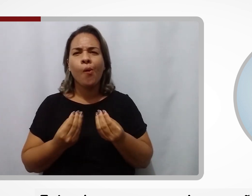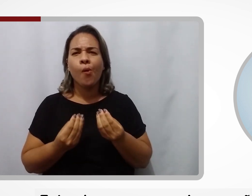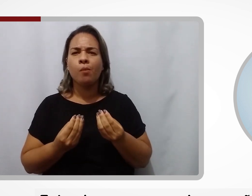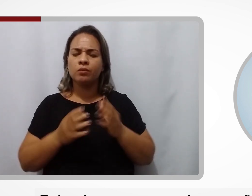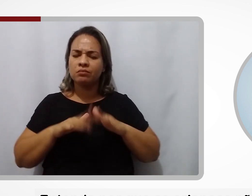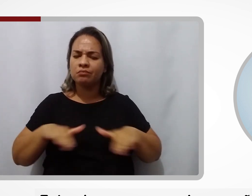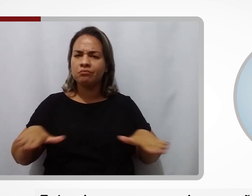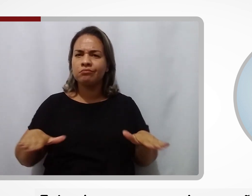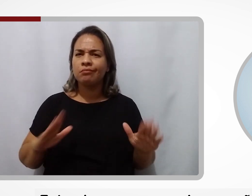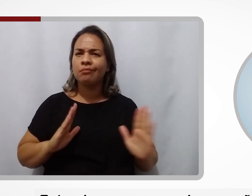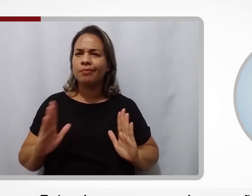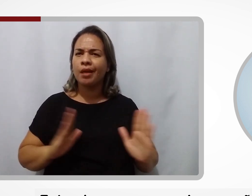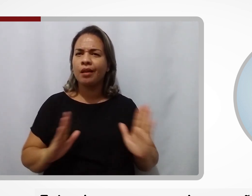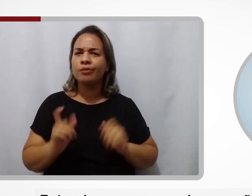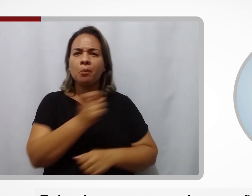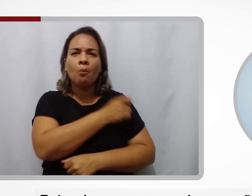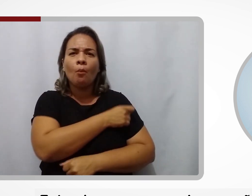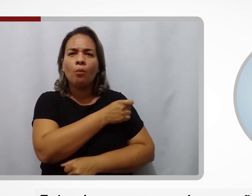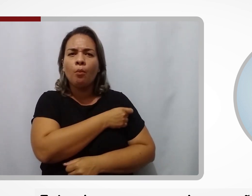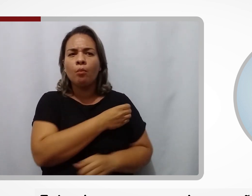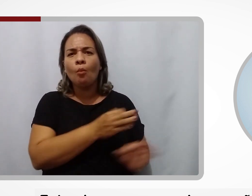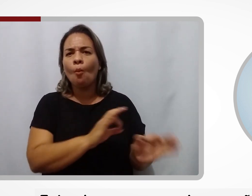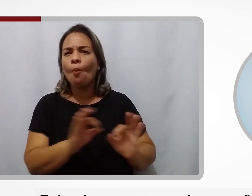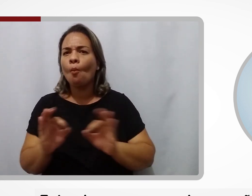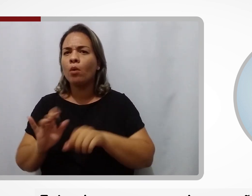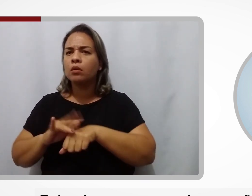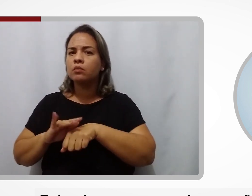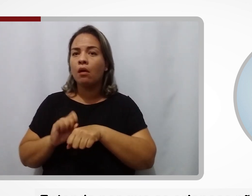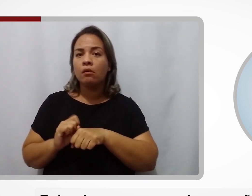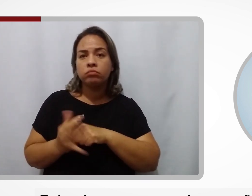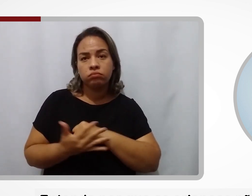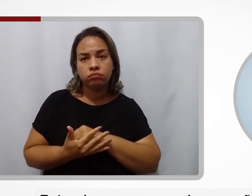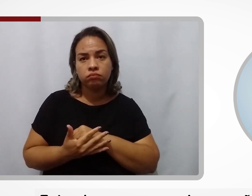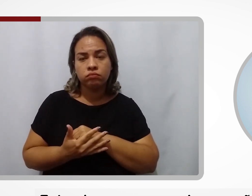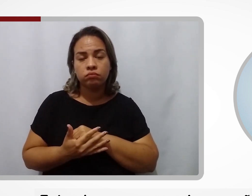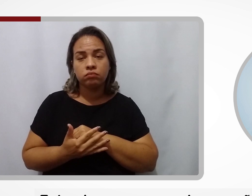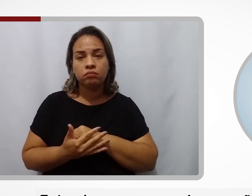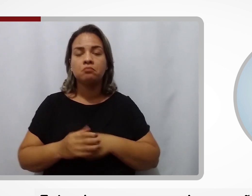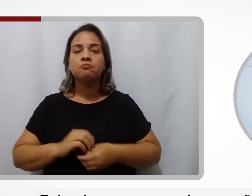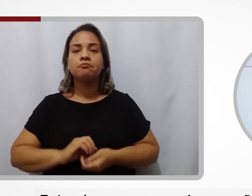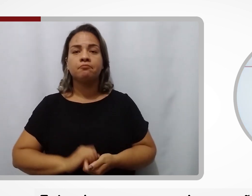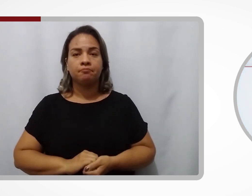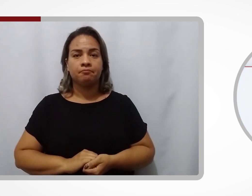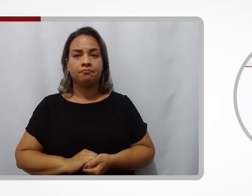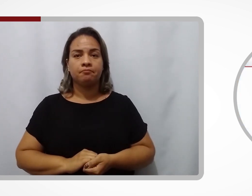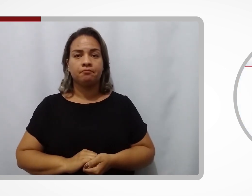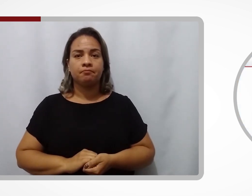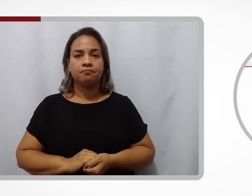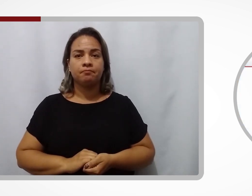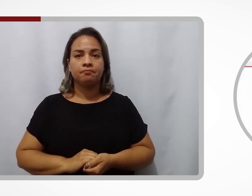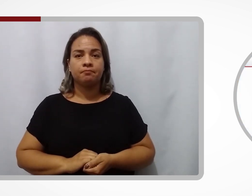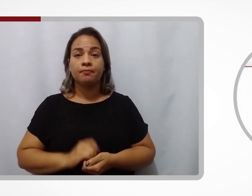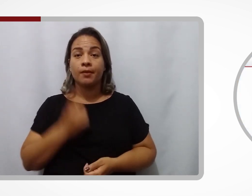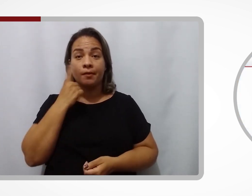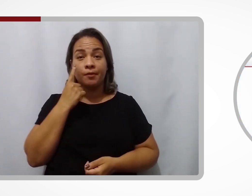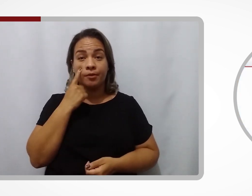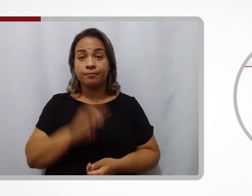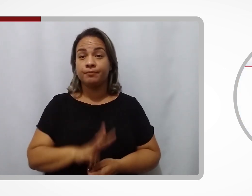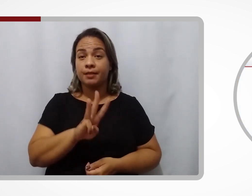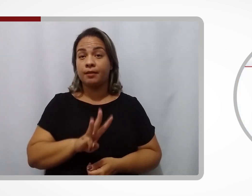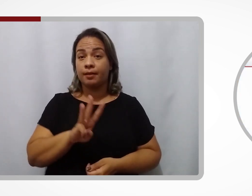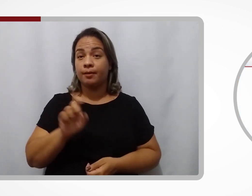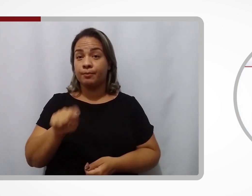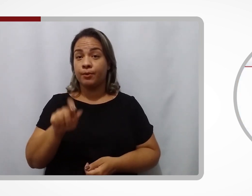não serão vacinadas contra a Covid-19 neste momento. Acesse agencia